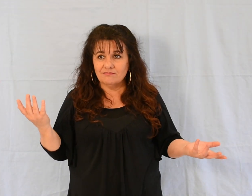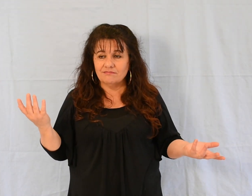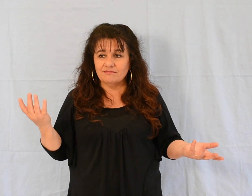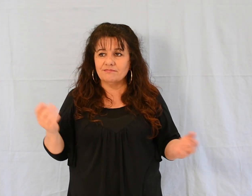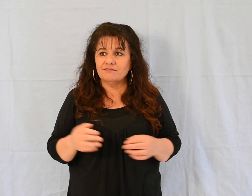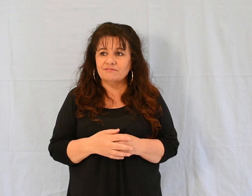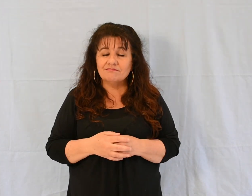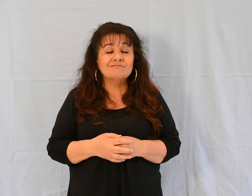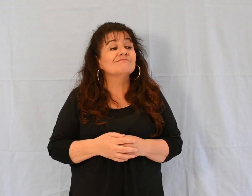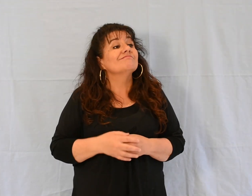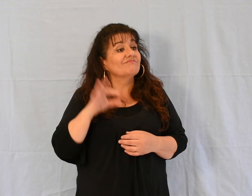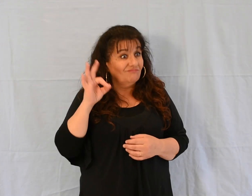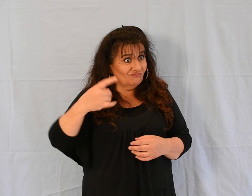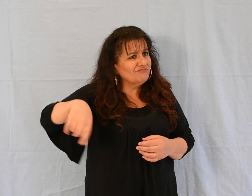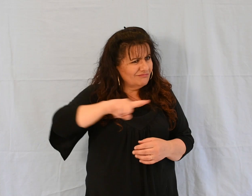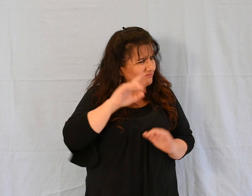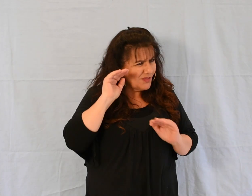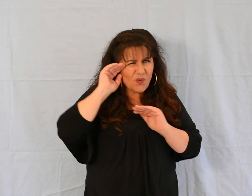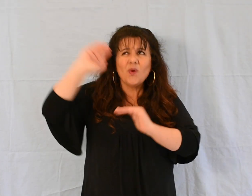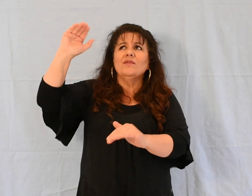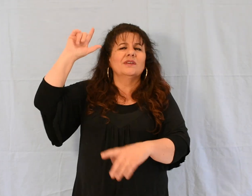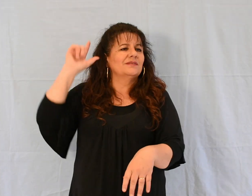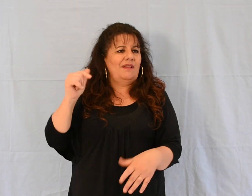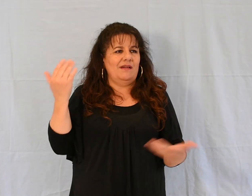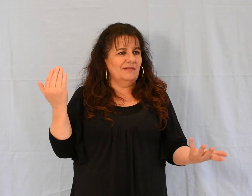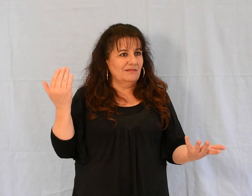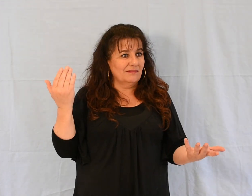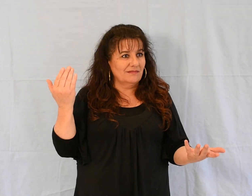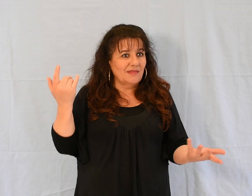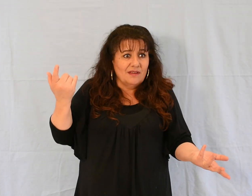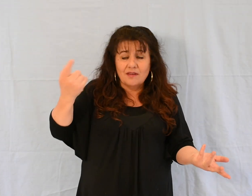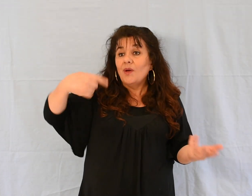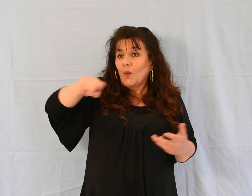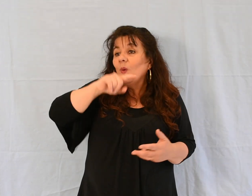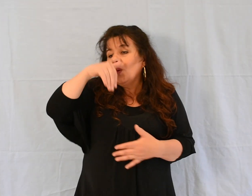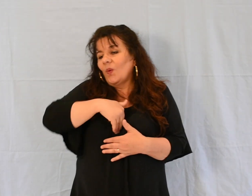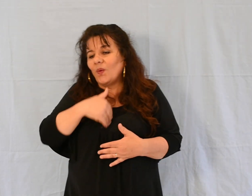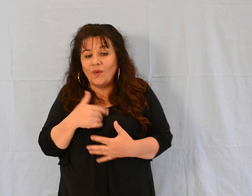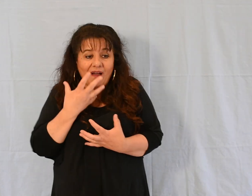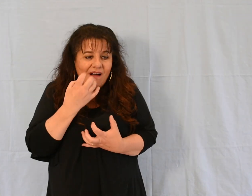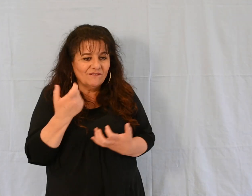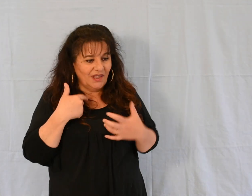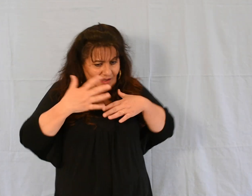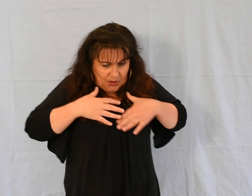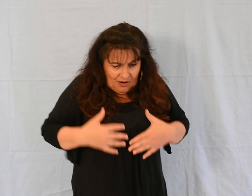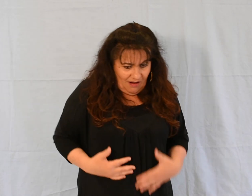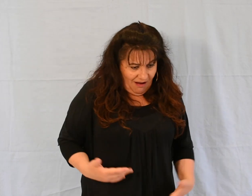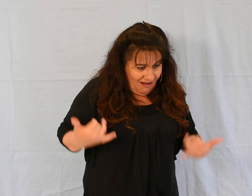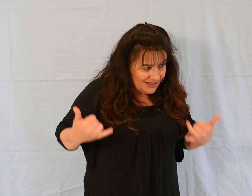Oui, nous avons confiance Et nous voudrions plutôt quitter la demeure de ce corps Pour